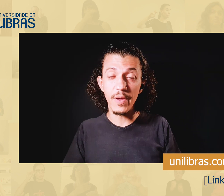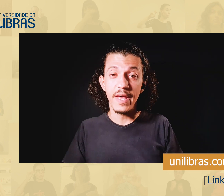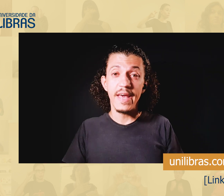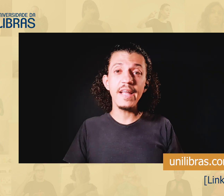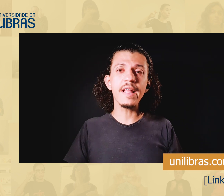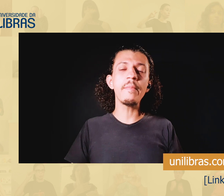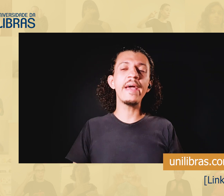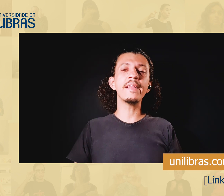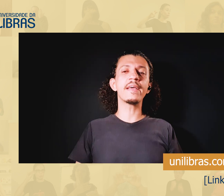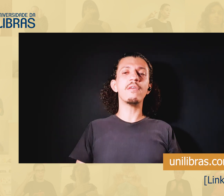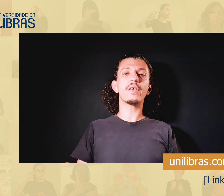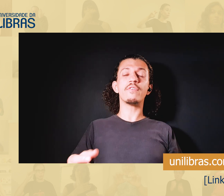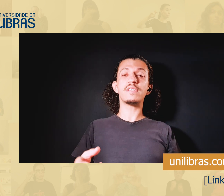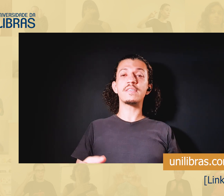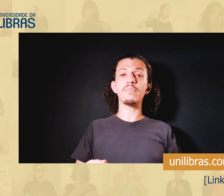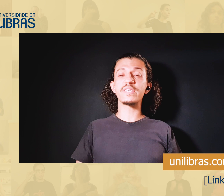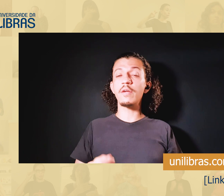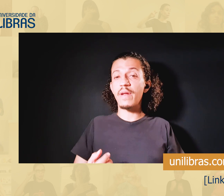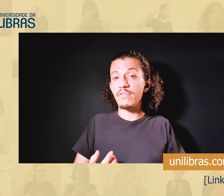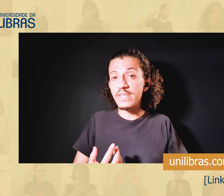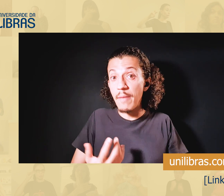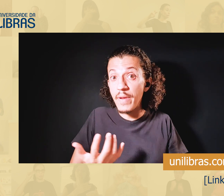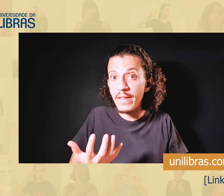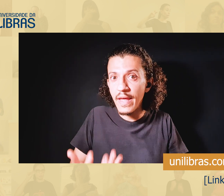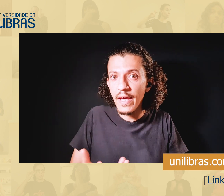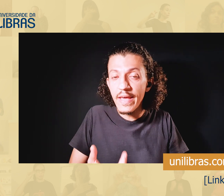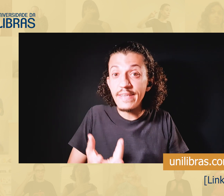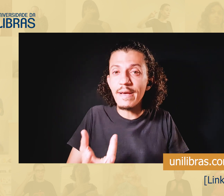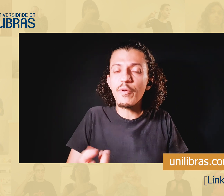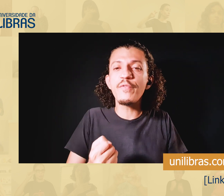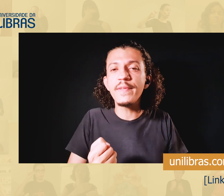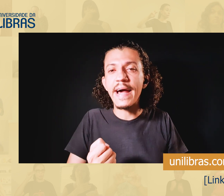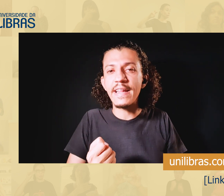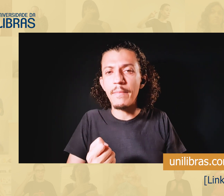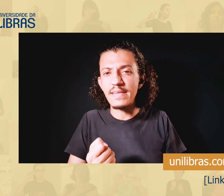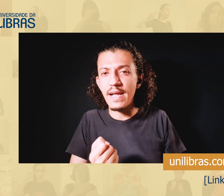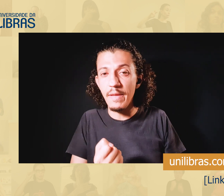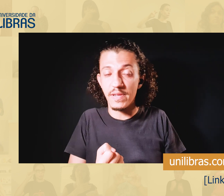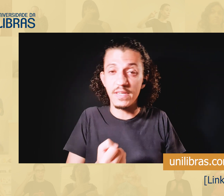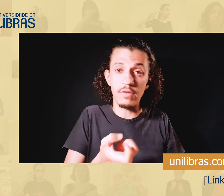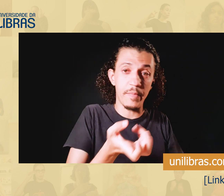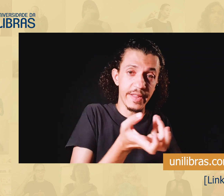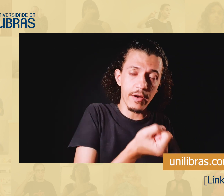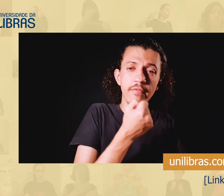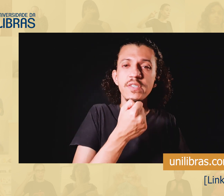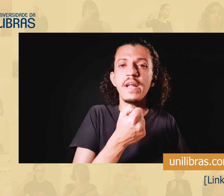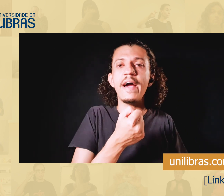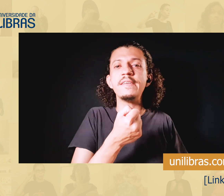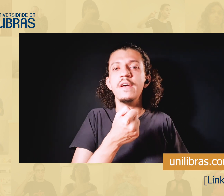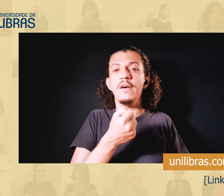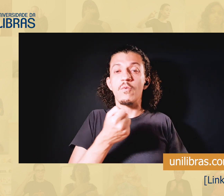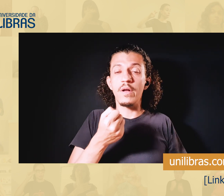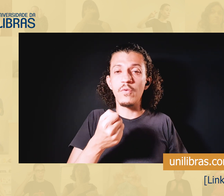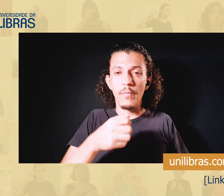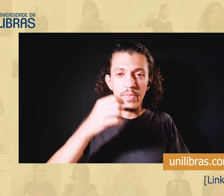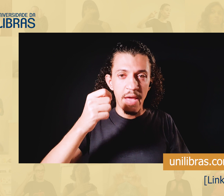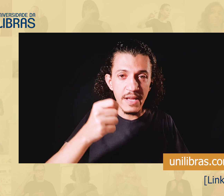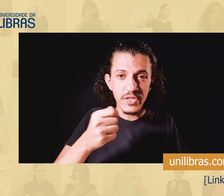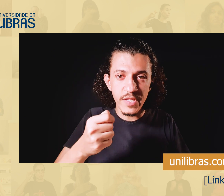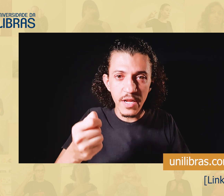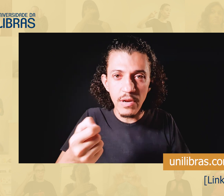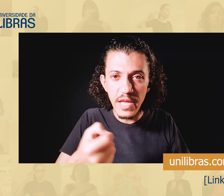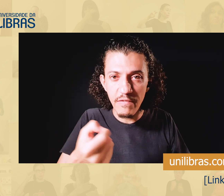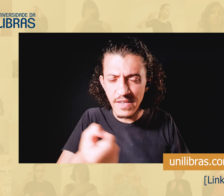interpretação, e também daquilo que você está buscando para você aprender e se aprofundar ainda mais na Libras. Tanto aprendendo novos sinais, quanto